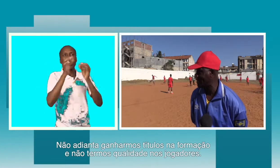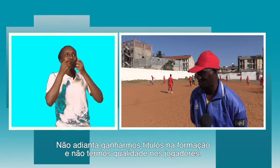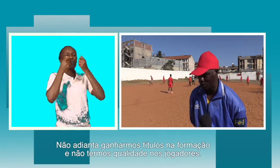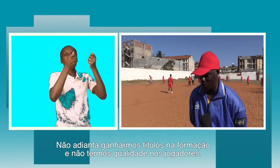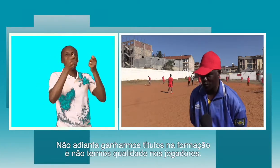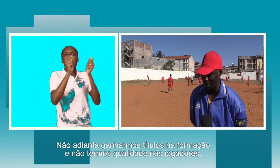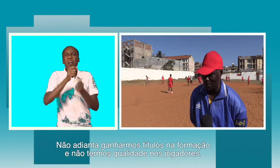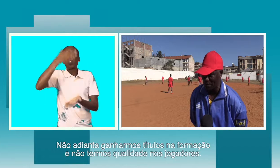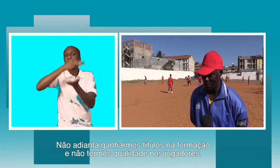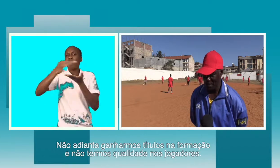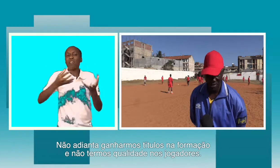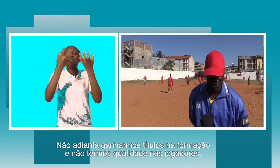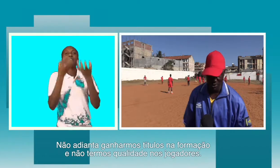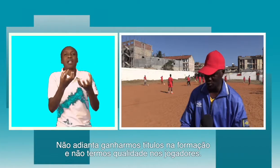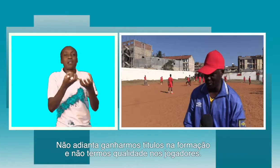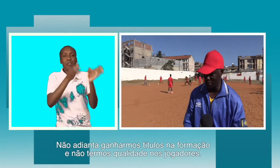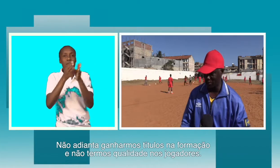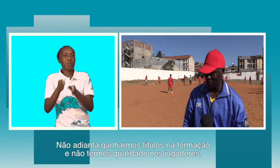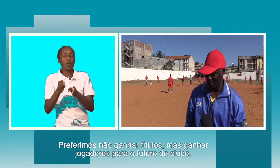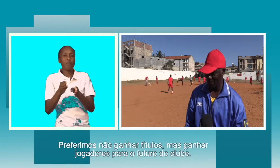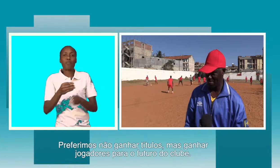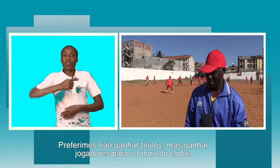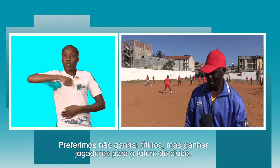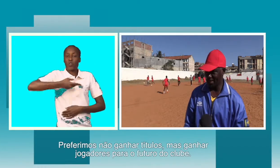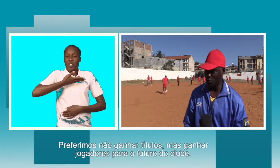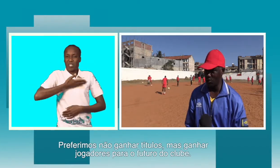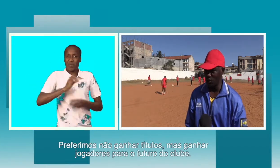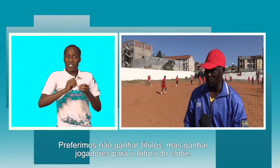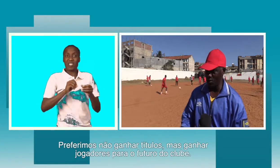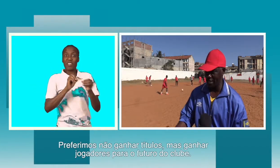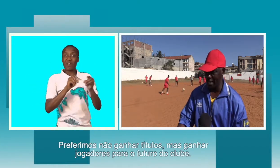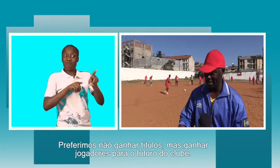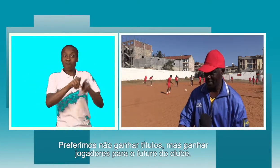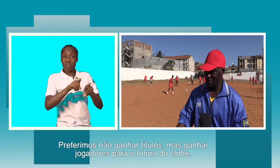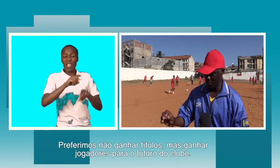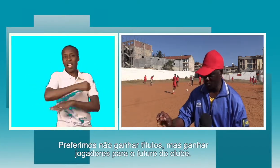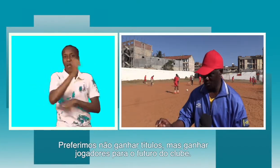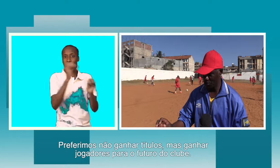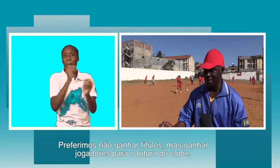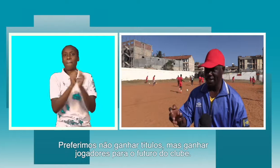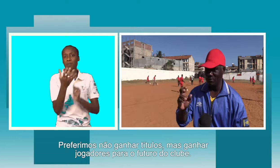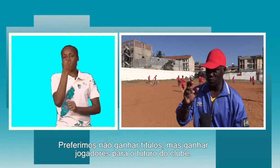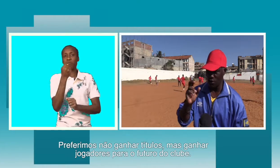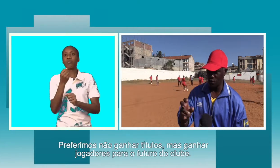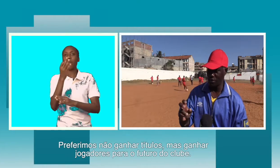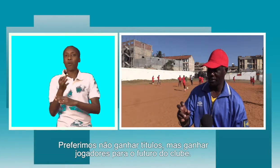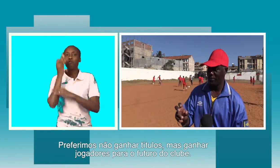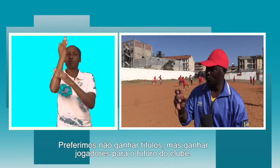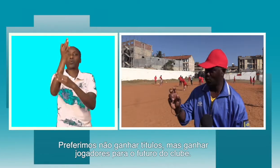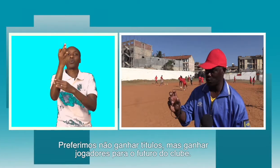título na formação, mas não temos qualidade de jogador. Então, nós preferimos não ganhar títulos, mas ganhamos jogadores para o futuro